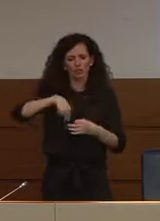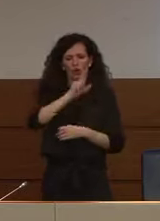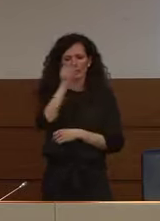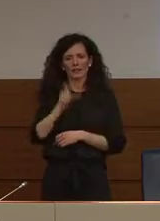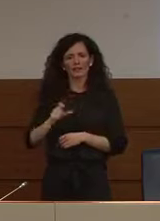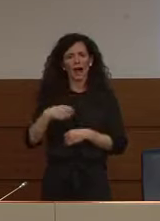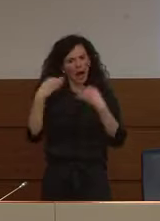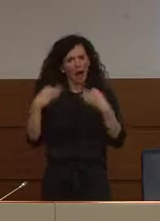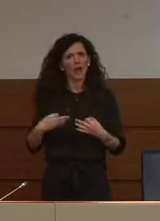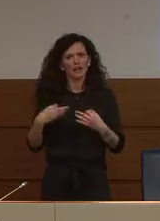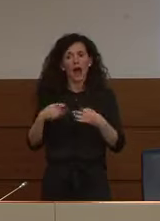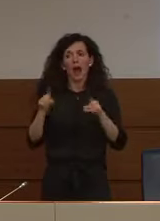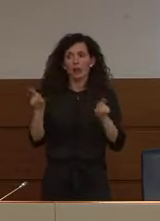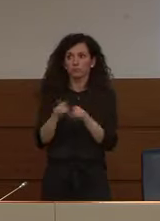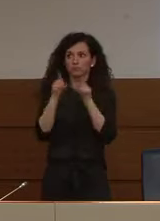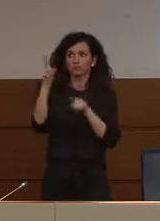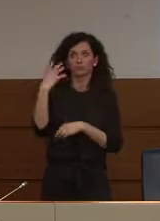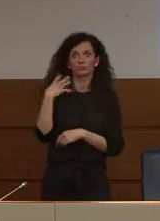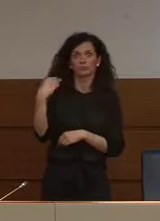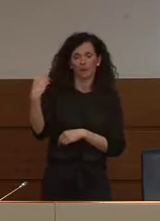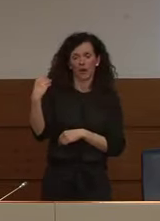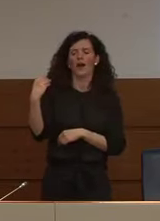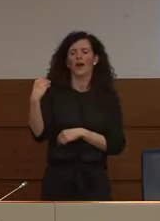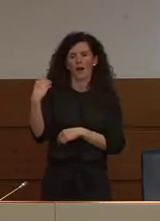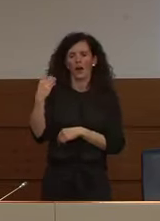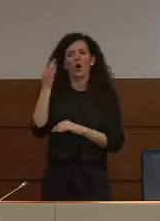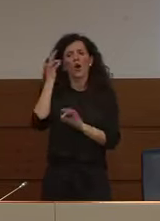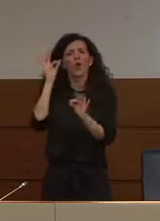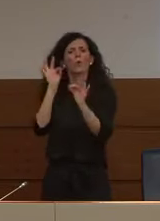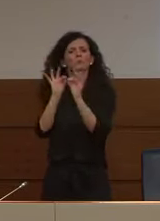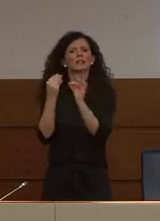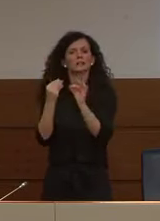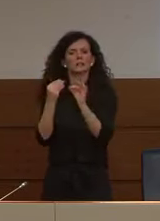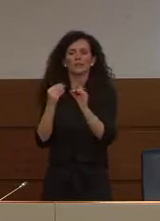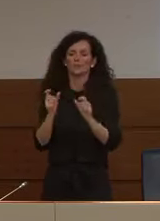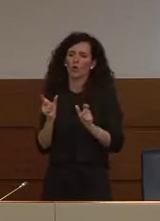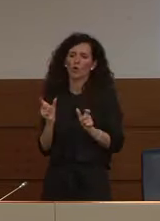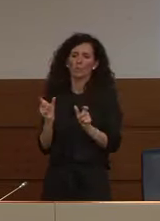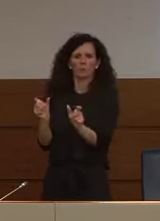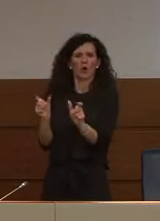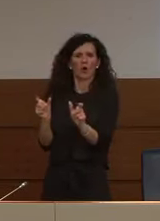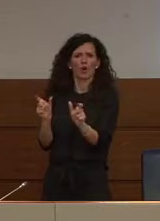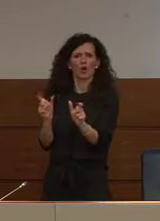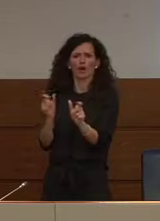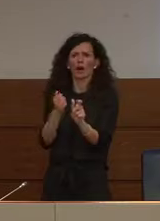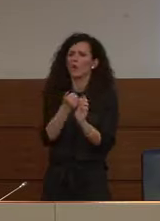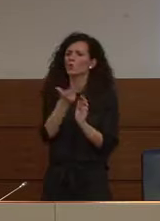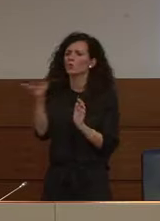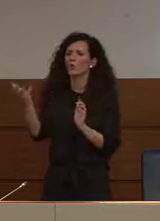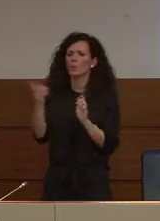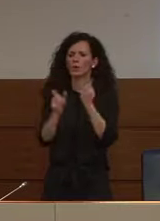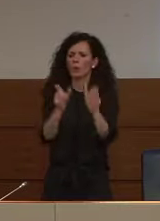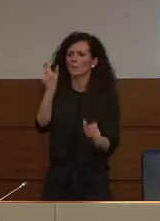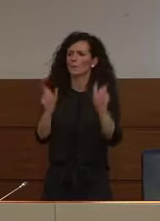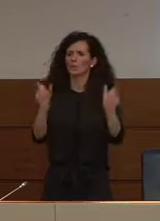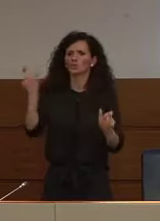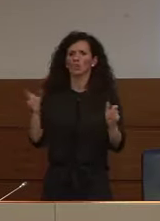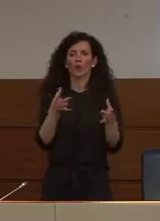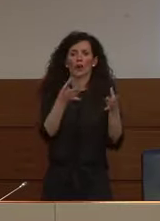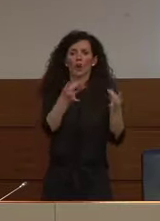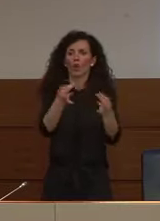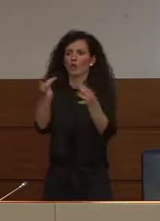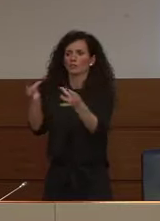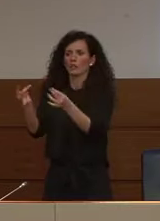ha proprio lo scopo di contenere quanto più possibile il numero dei contagi il